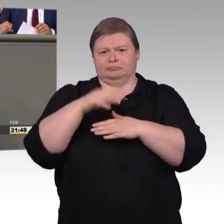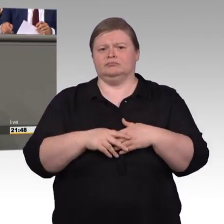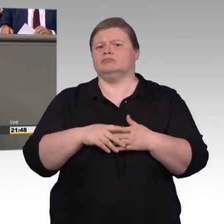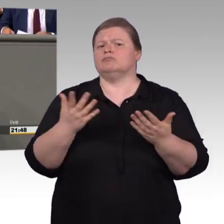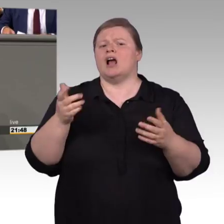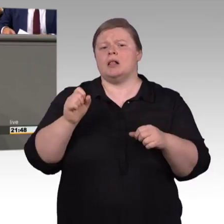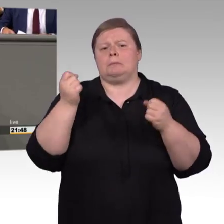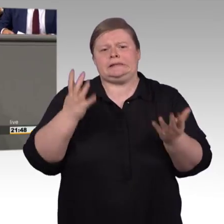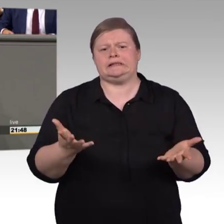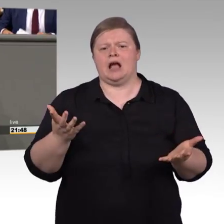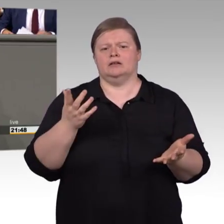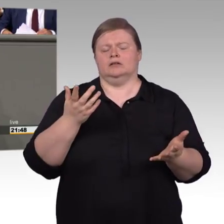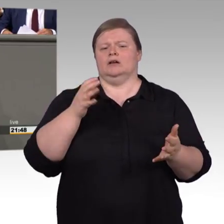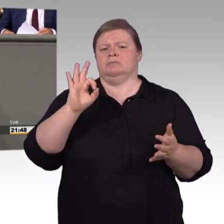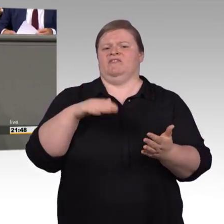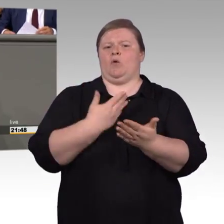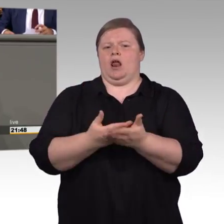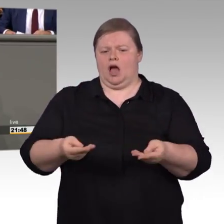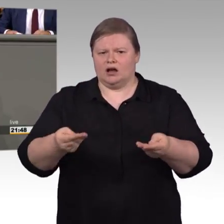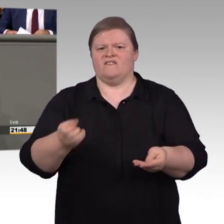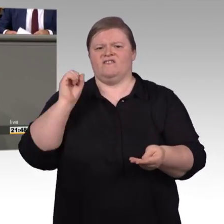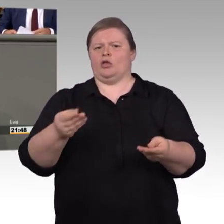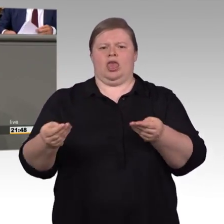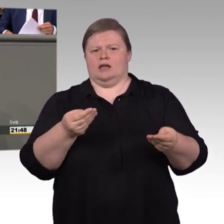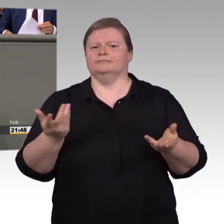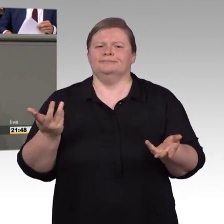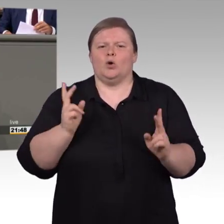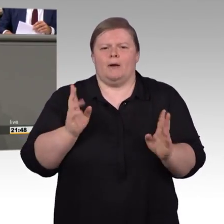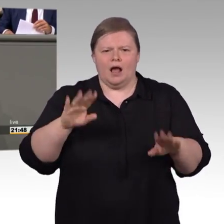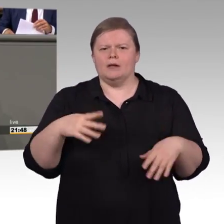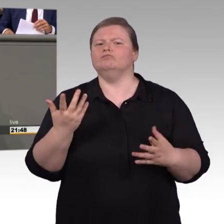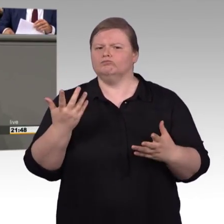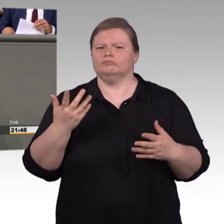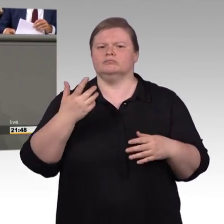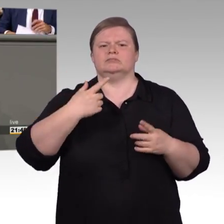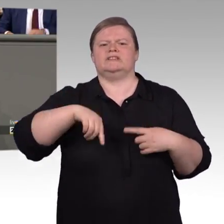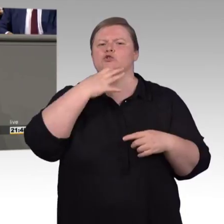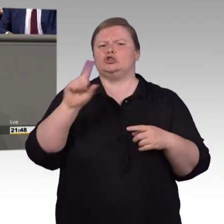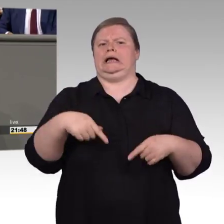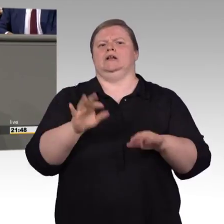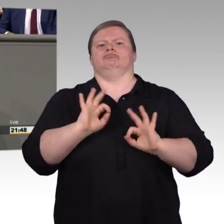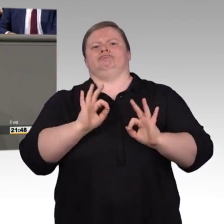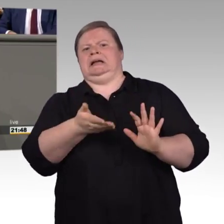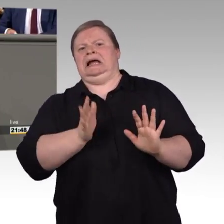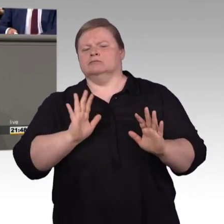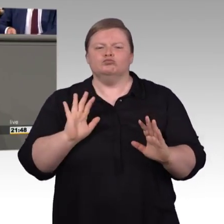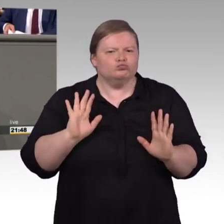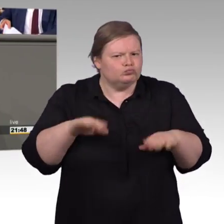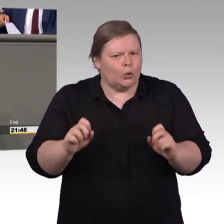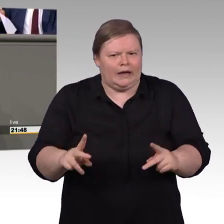Meine sehr verehrten Damen und Herren, nach langer Regierungsbildung nimmt dieses Parlament zügig Fahrt auf. Und das ist auch gut so. Auch